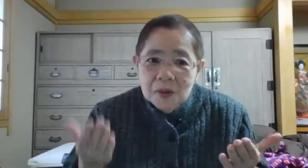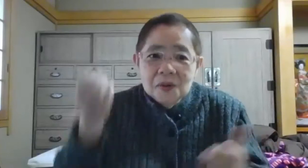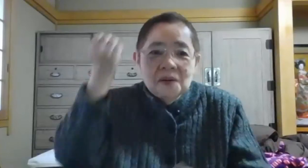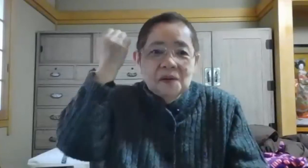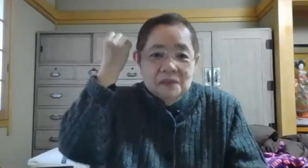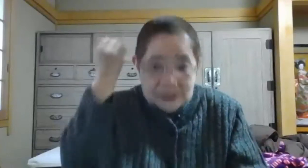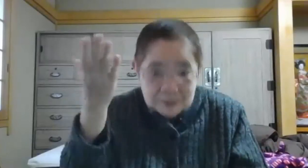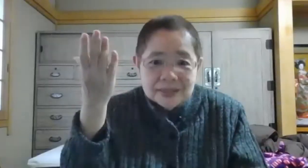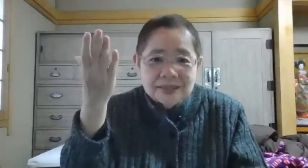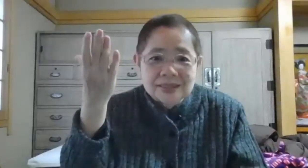忘れます。